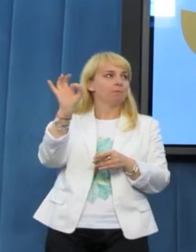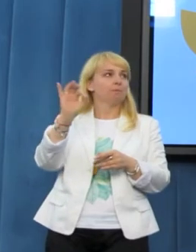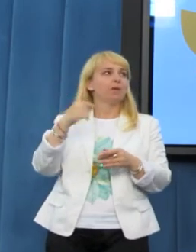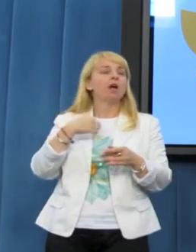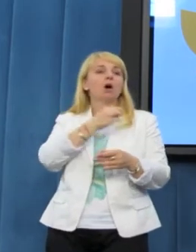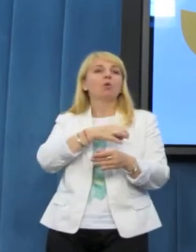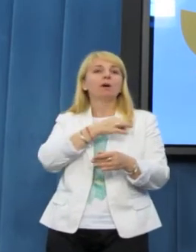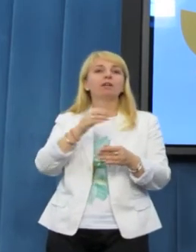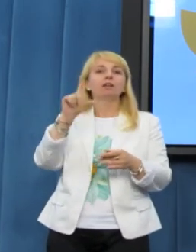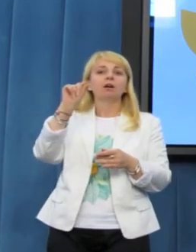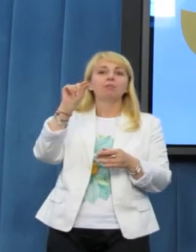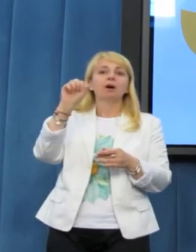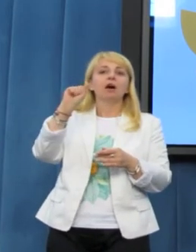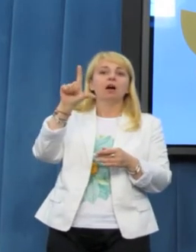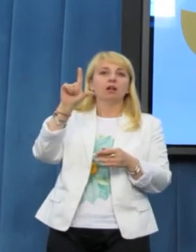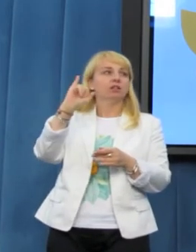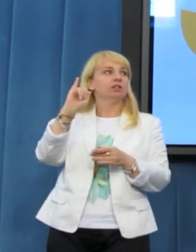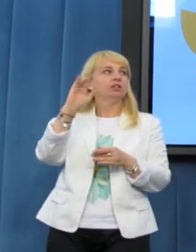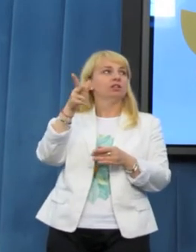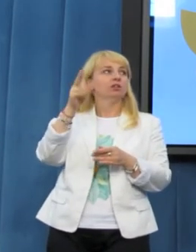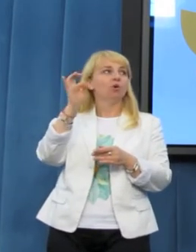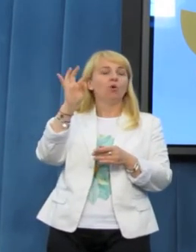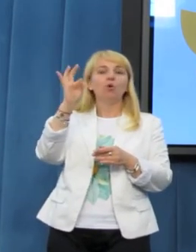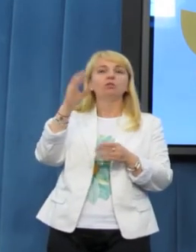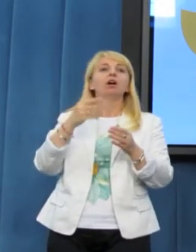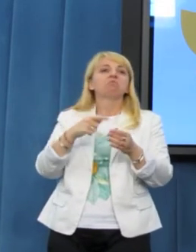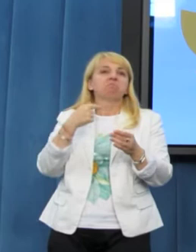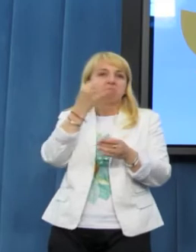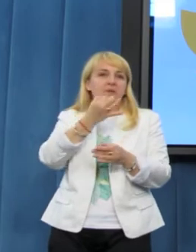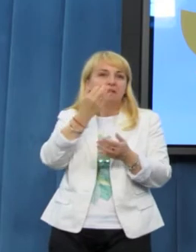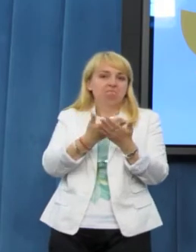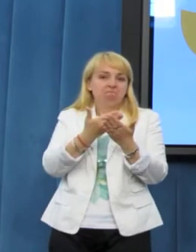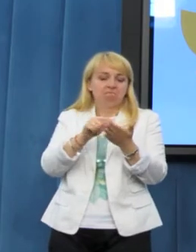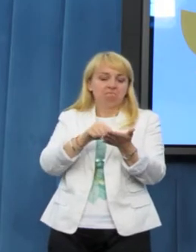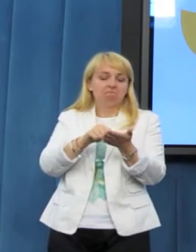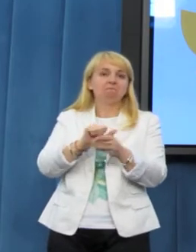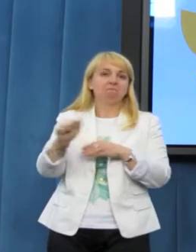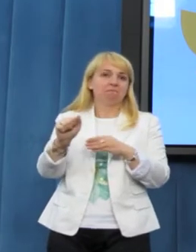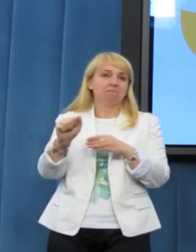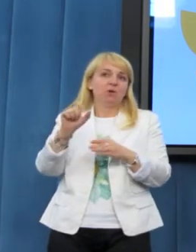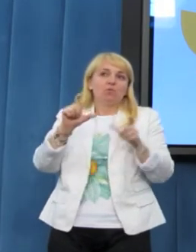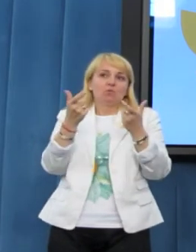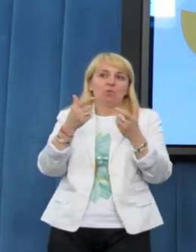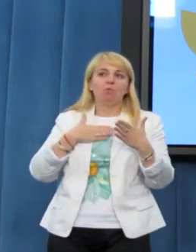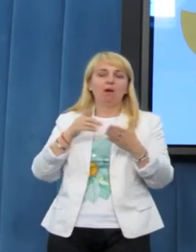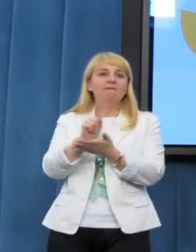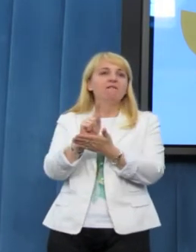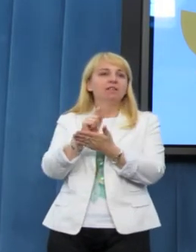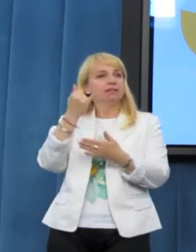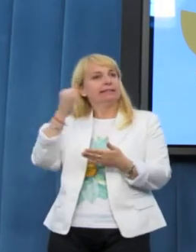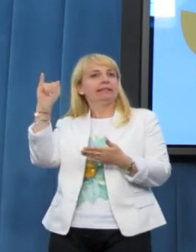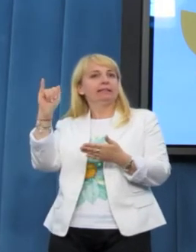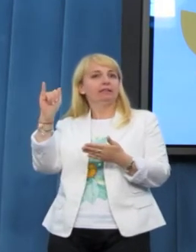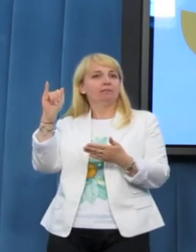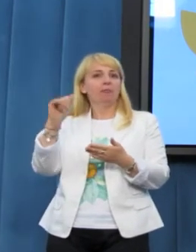z tym mam pytanie do Pani Mirosławy Grabowskiej, z czego to może wynikać, ponieważ CBOS na swoich stronach zapewnia,